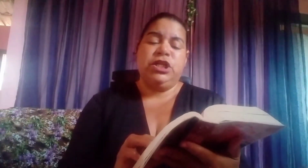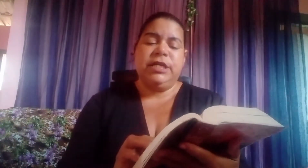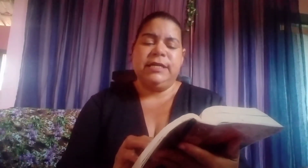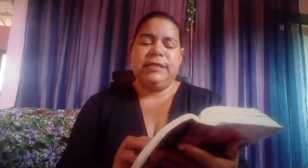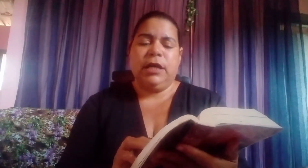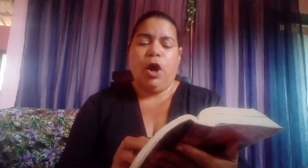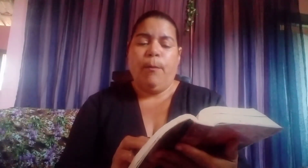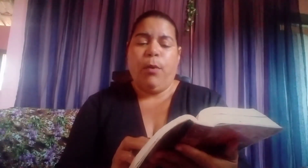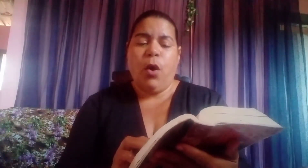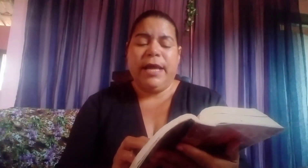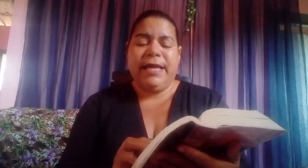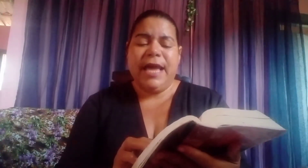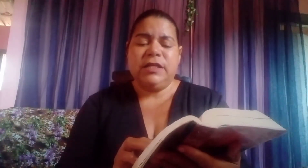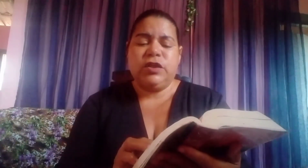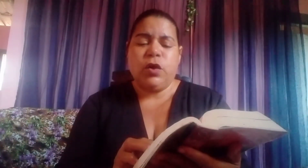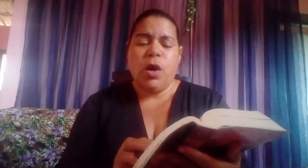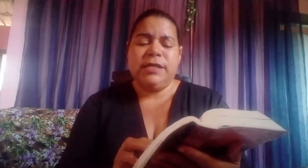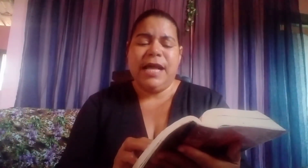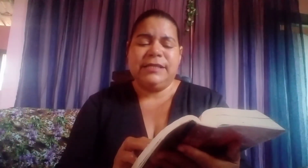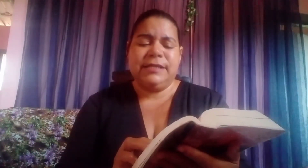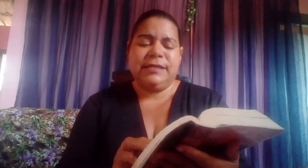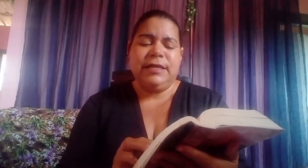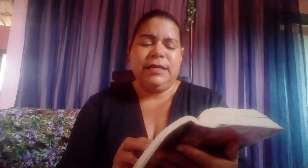disse, por que sois assim,